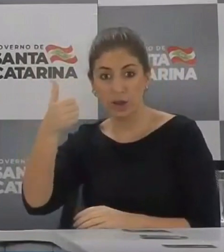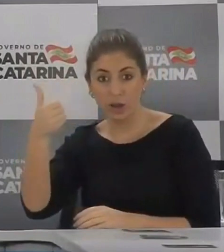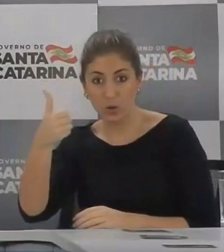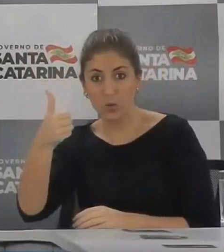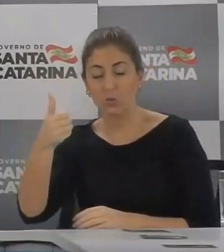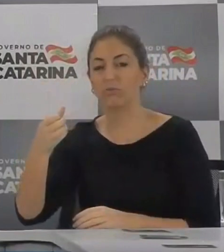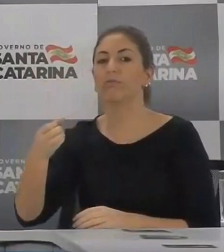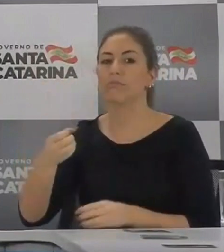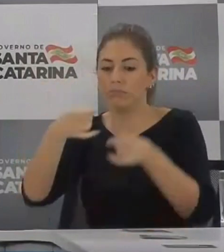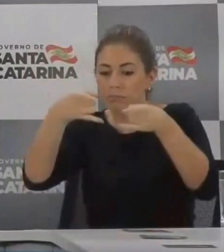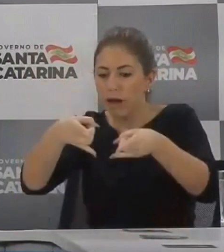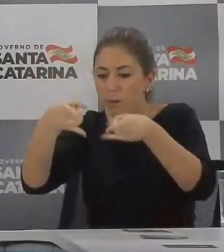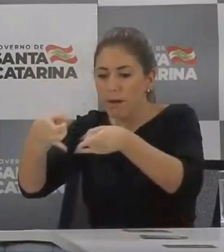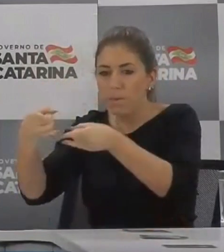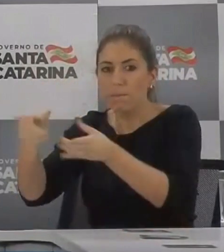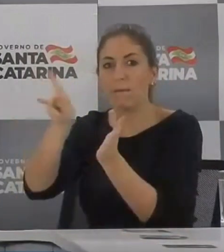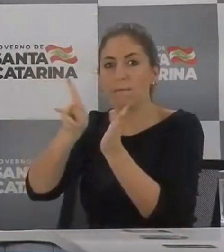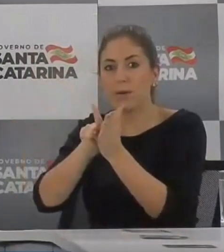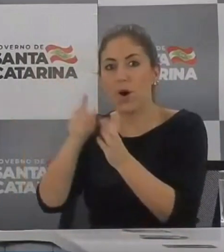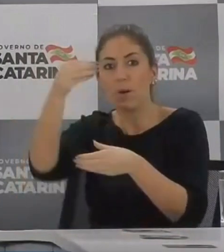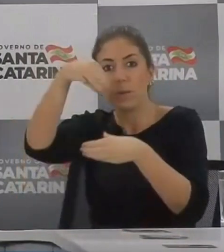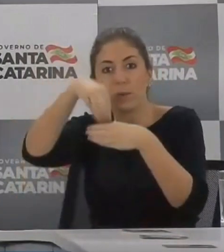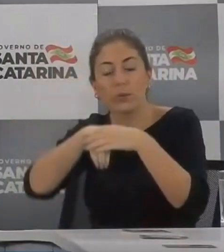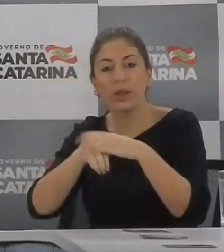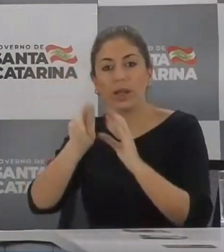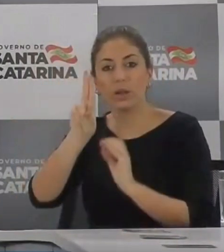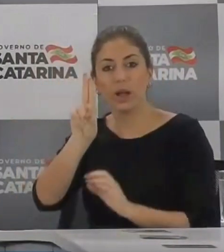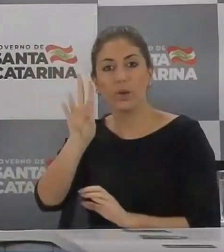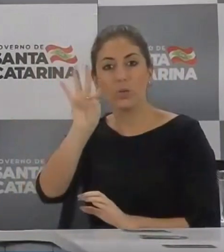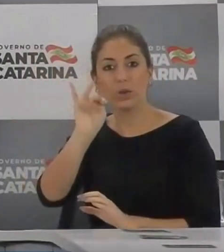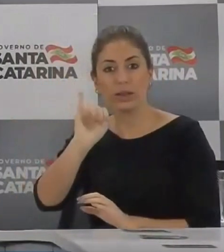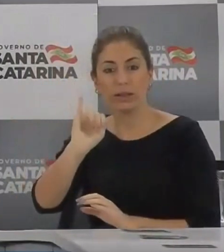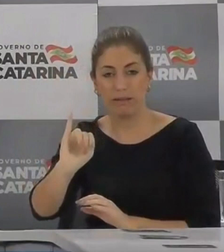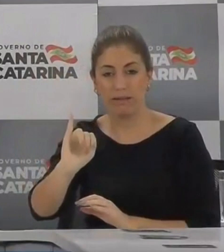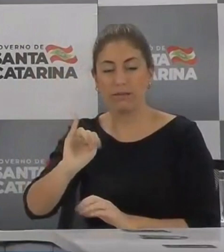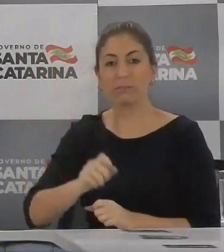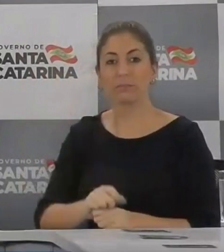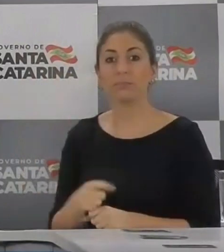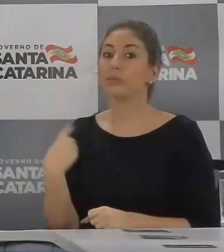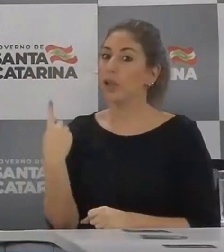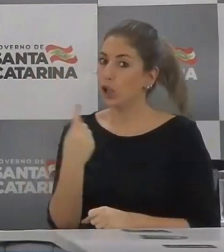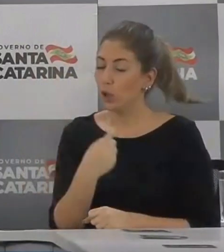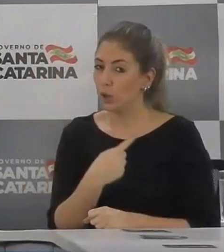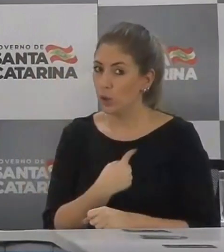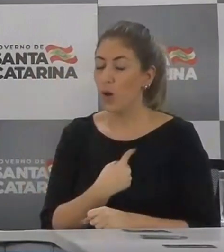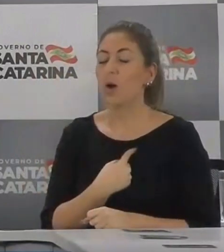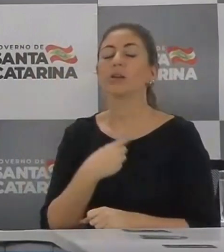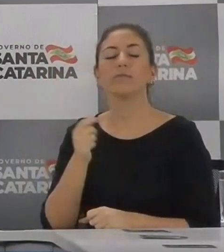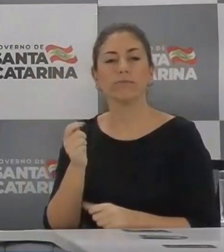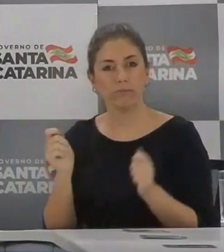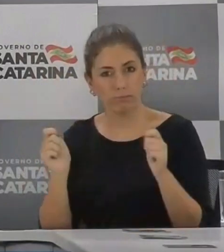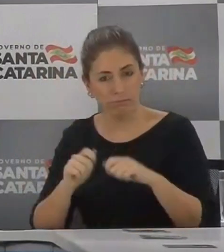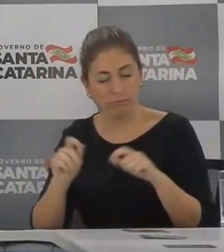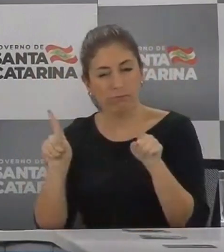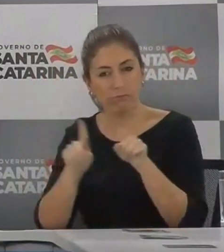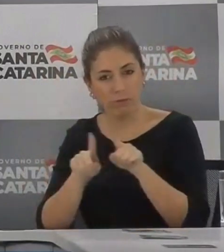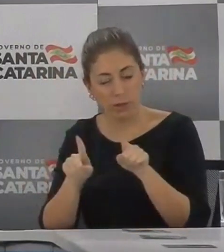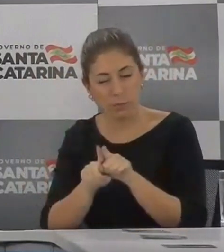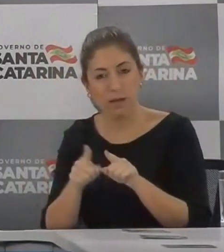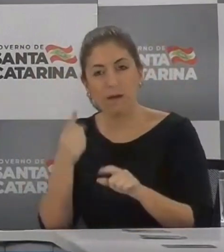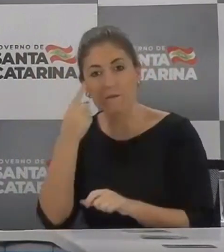pretendemos, além desses 801 leitos, termos no espaço de 30 dias a